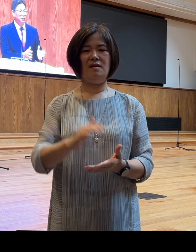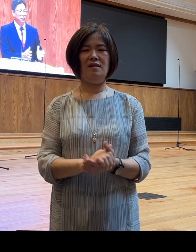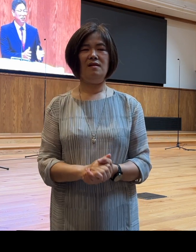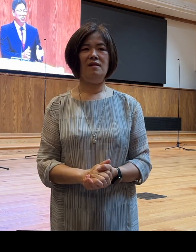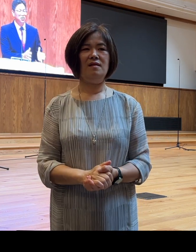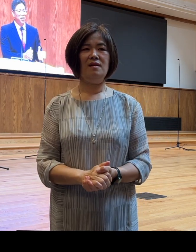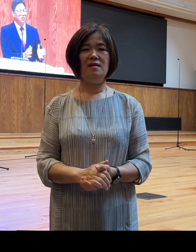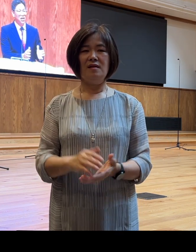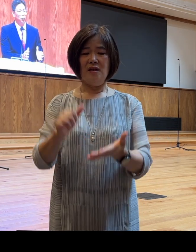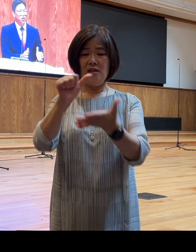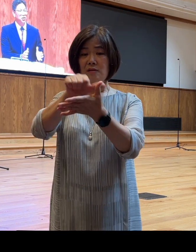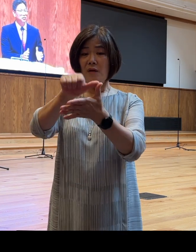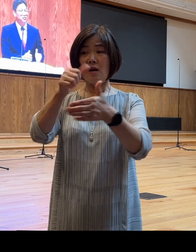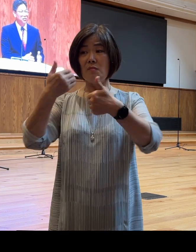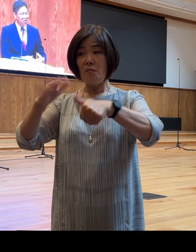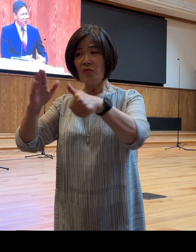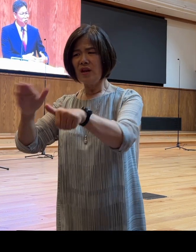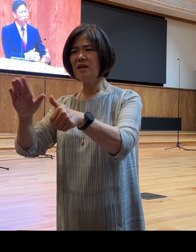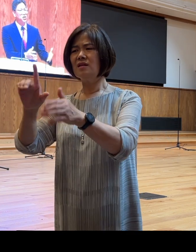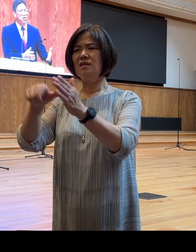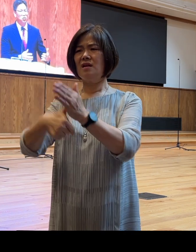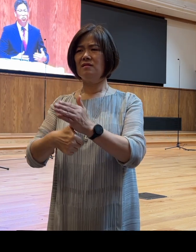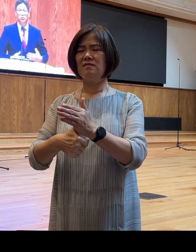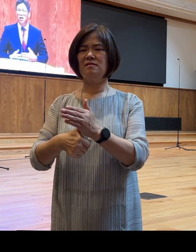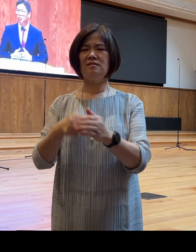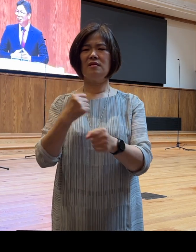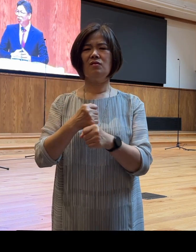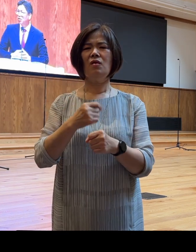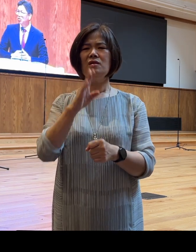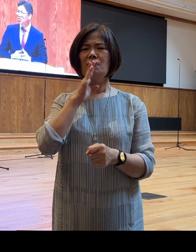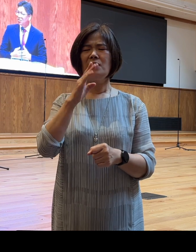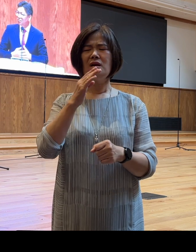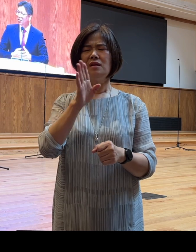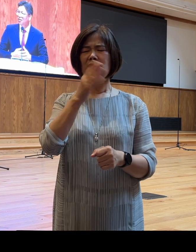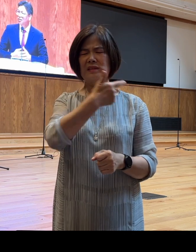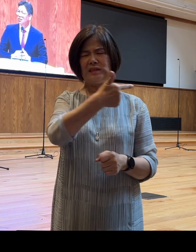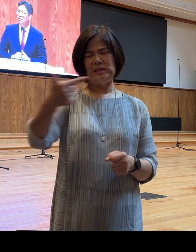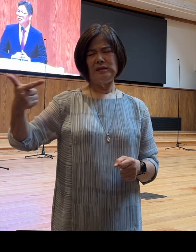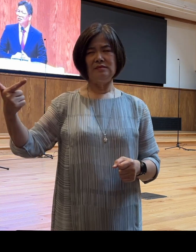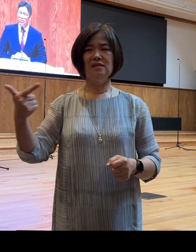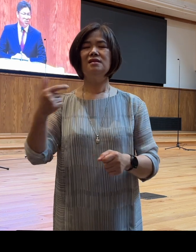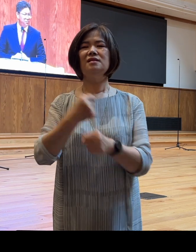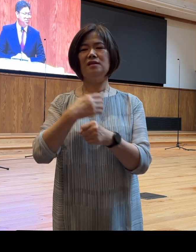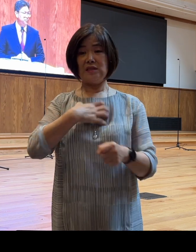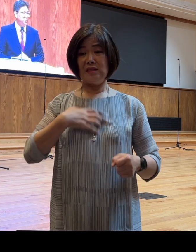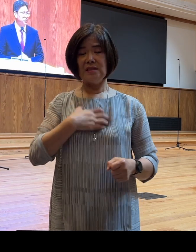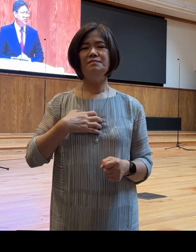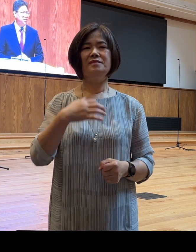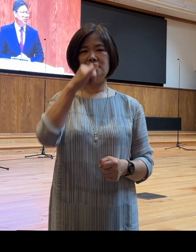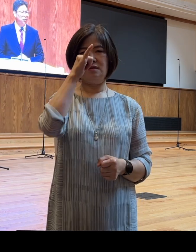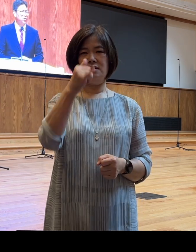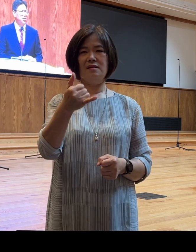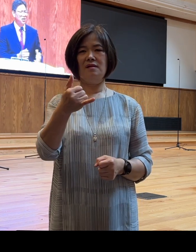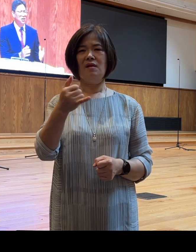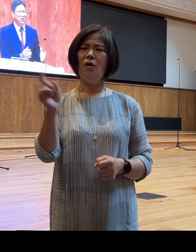이스마엘을 내보낼 때는 그냥 집에서 쫓아낼 때도 아브라함이 어떻겠죠? 심히 근심했습니다 어떻게 사랑하는 아들을